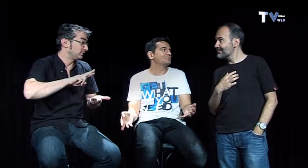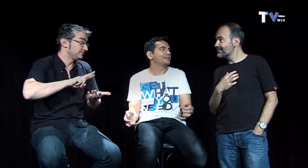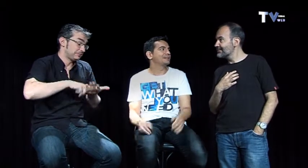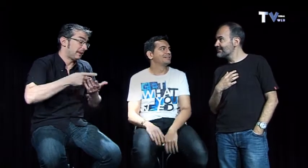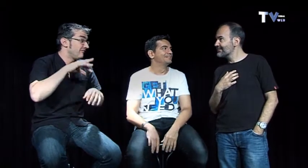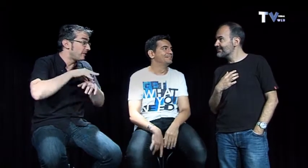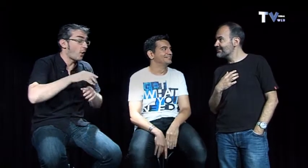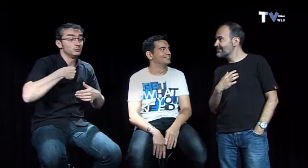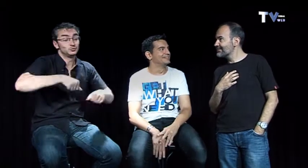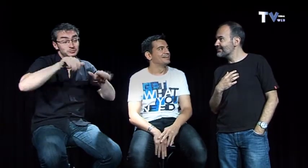suspender